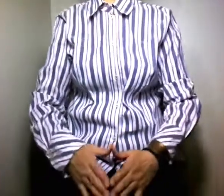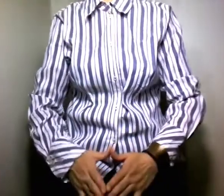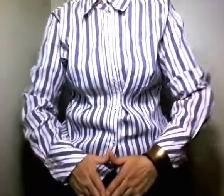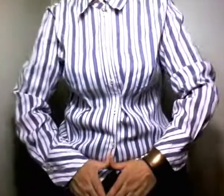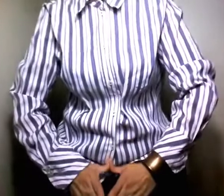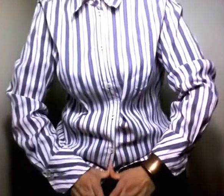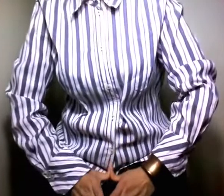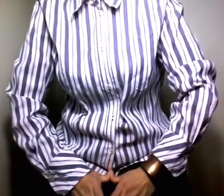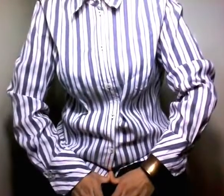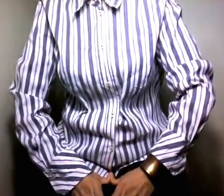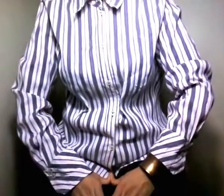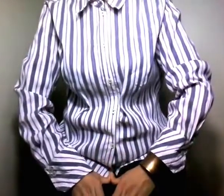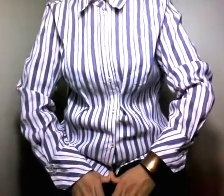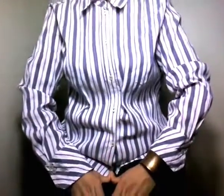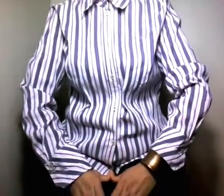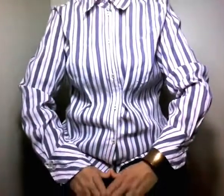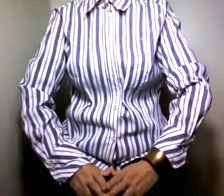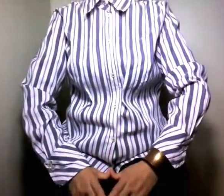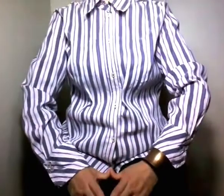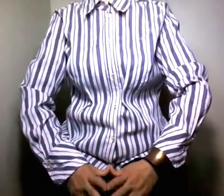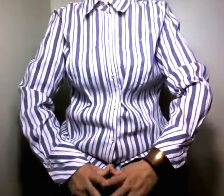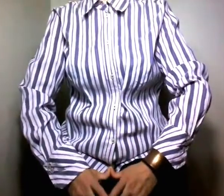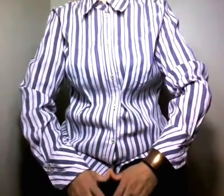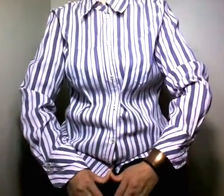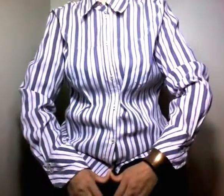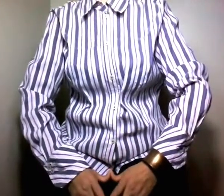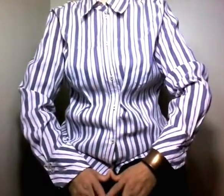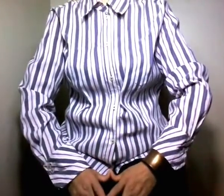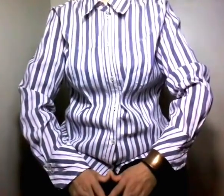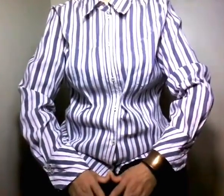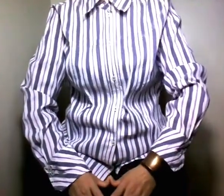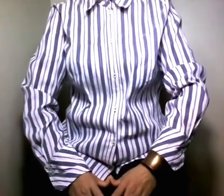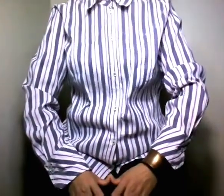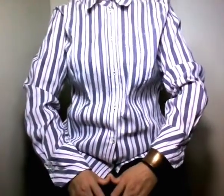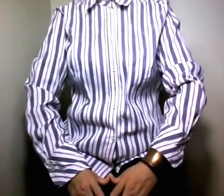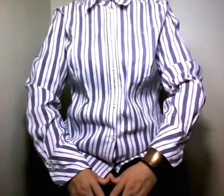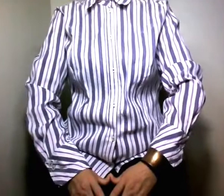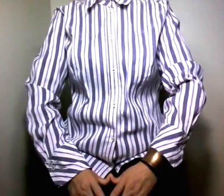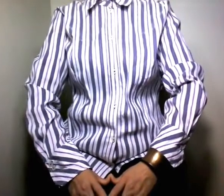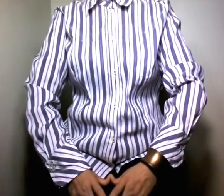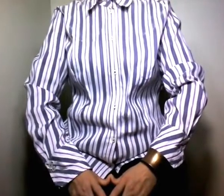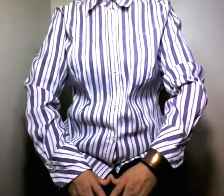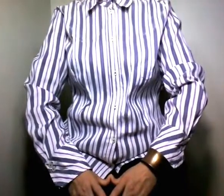سوف نتناول بالترس والتحليل والمناقشة موضوع